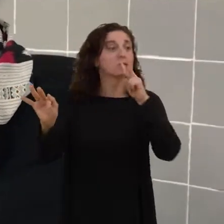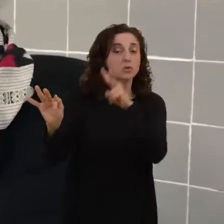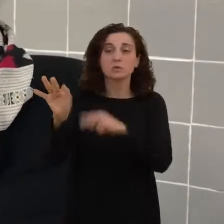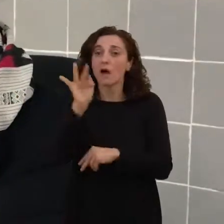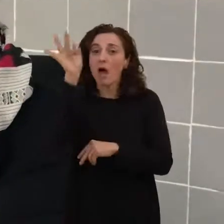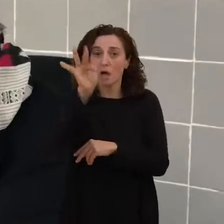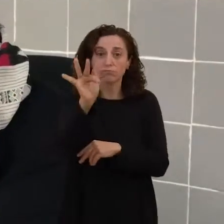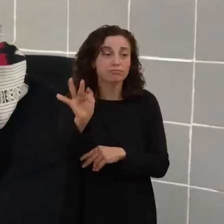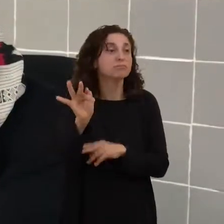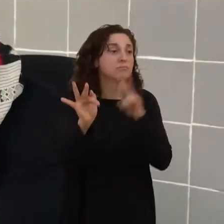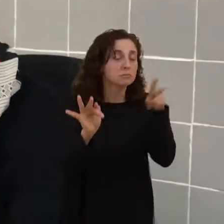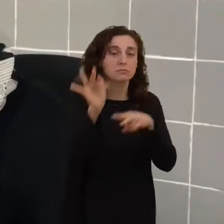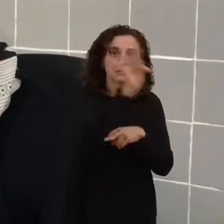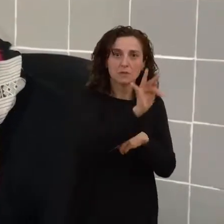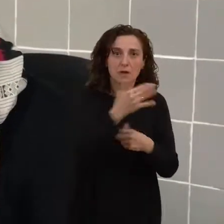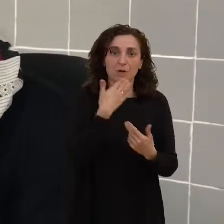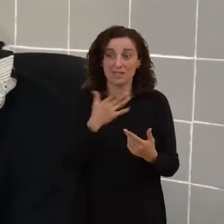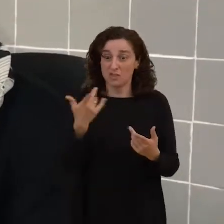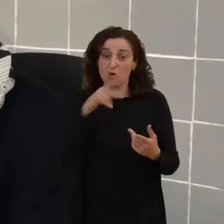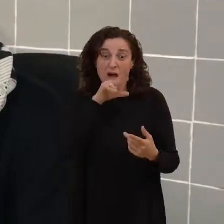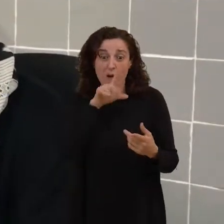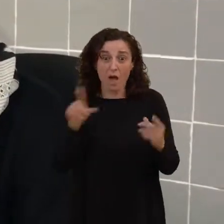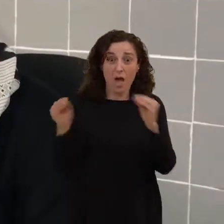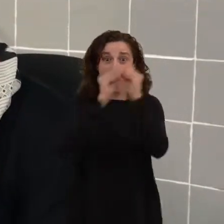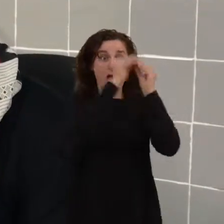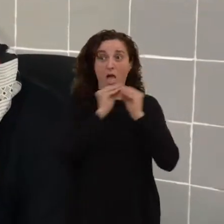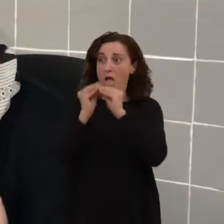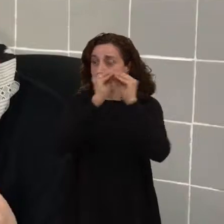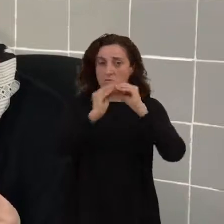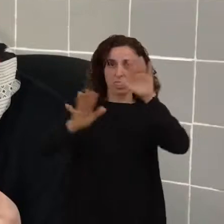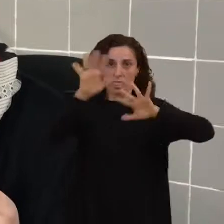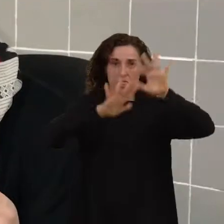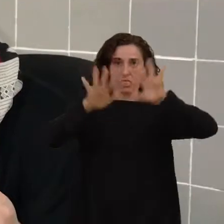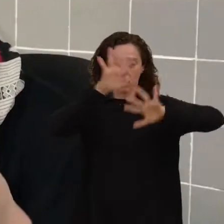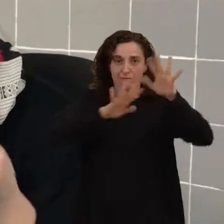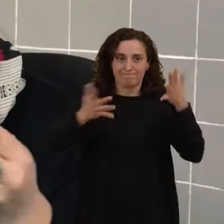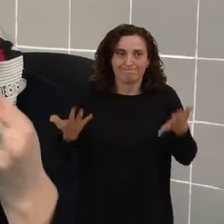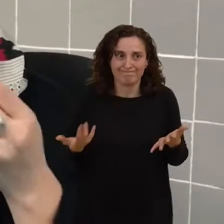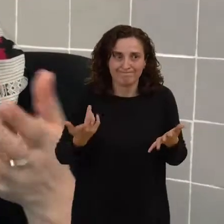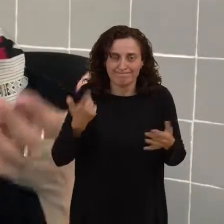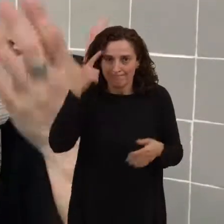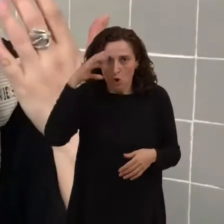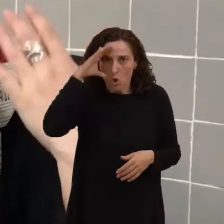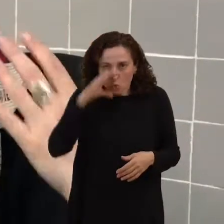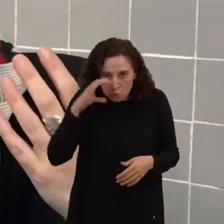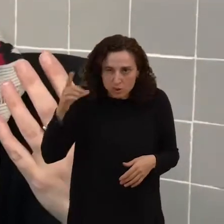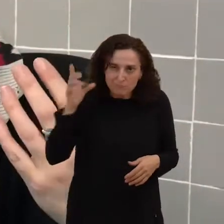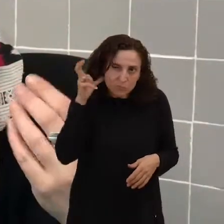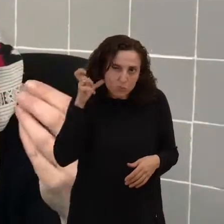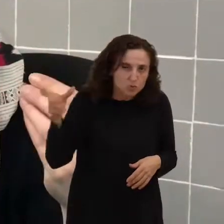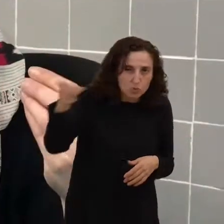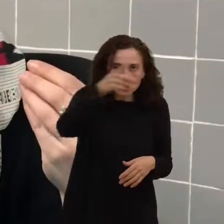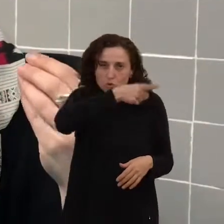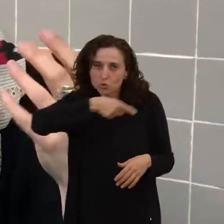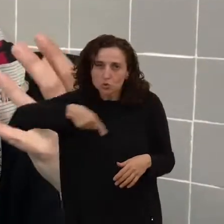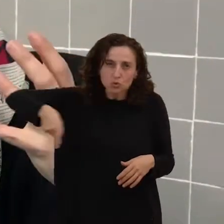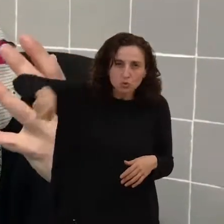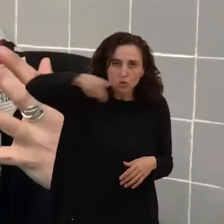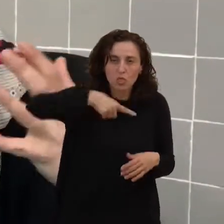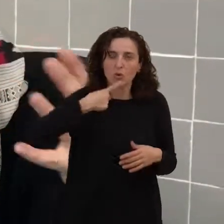otra y lo que responde otra. Si todos empiezan a hablar a la vez, tienes que escuchar a todos y pensar qué es lo